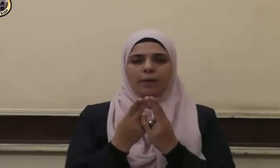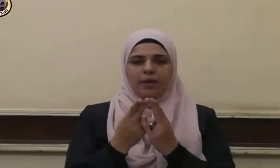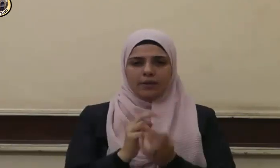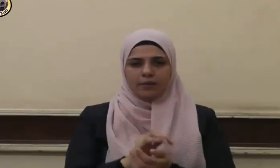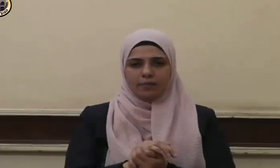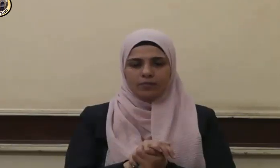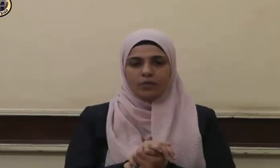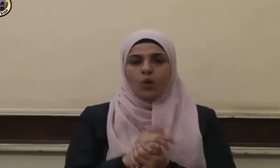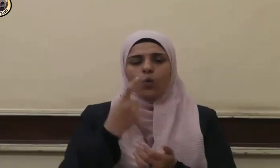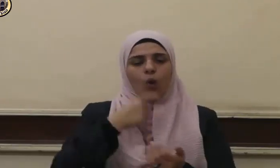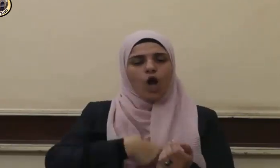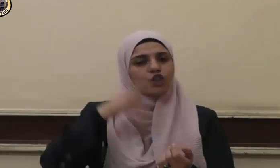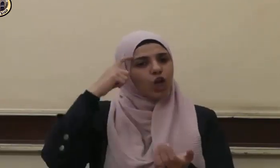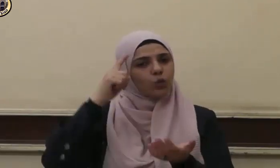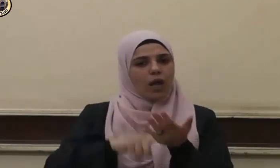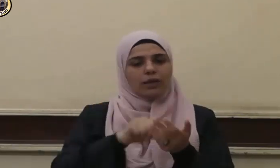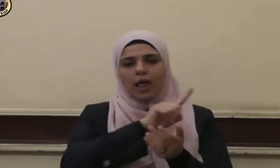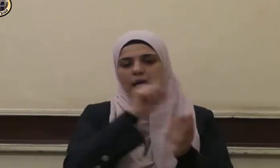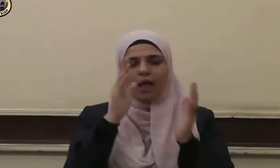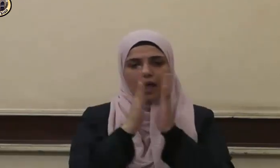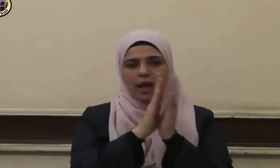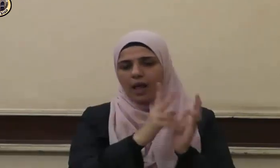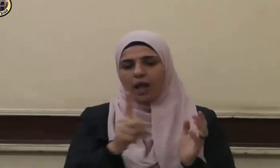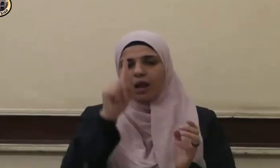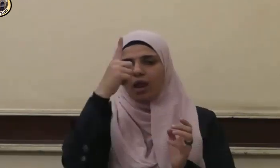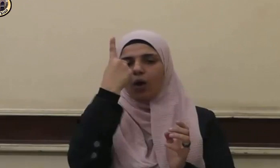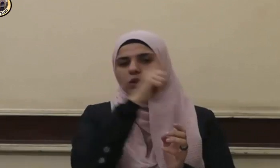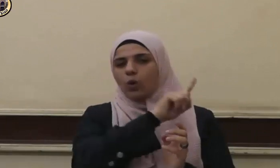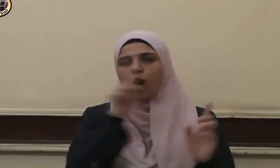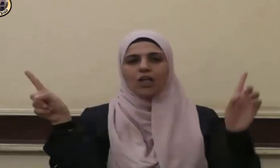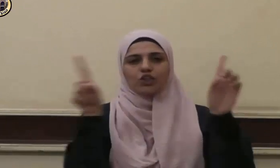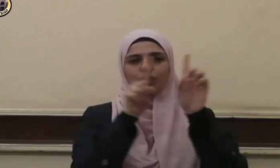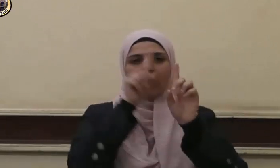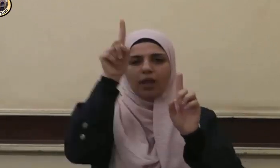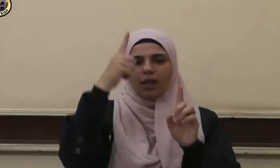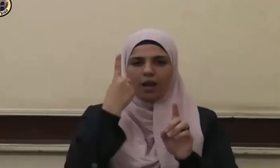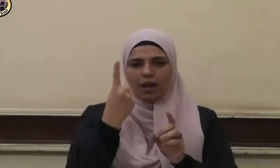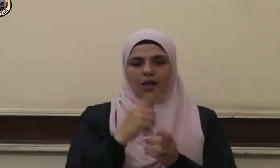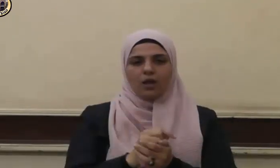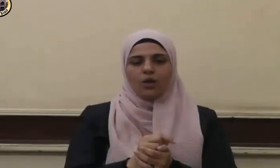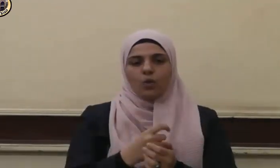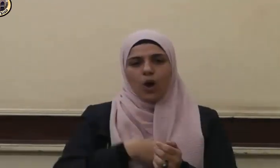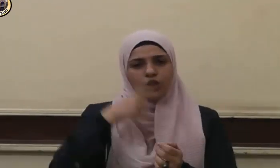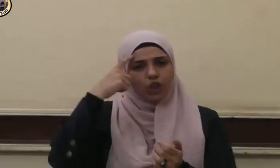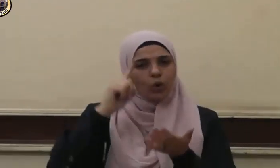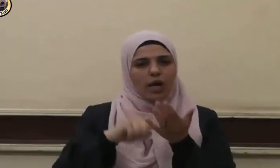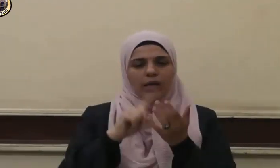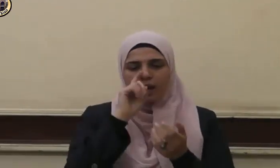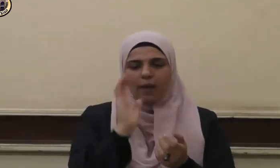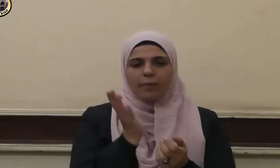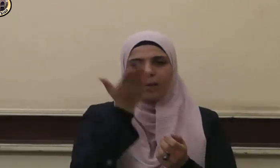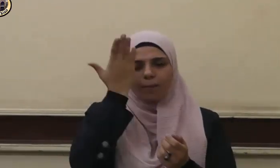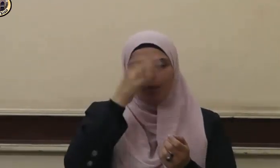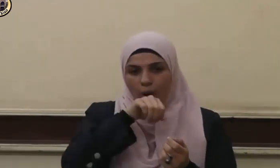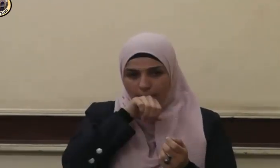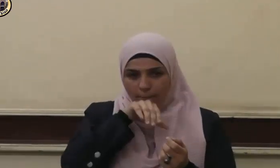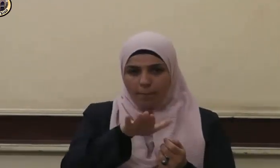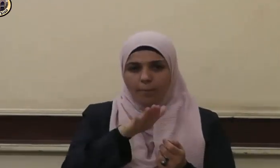العالمين وأشهد أن لا إله إلا الله وحده لا شريك له وأشهد أن سيدنا